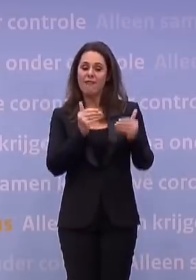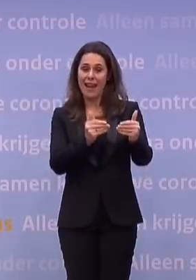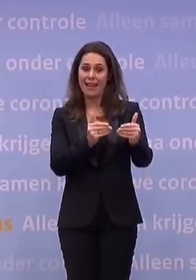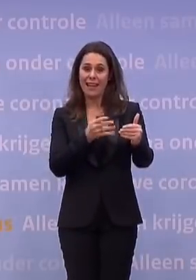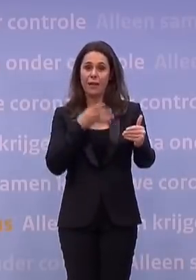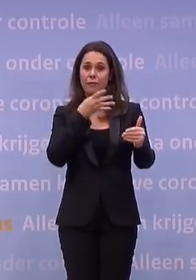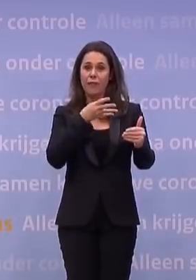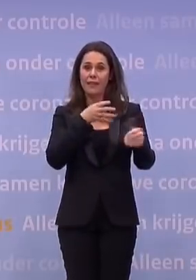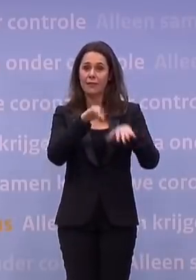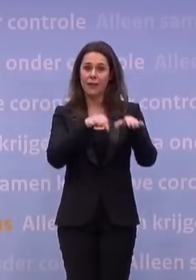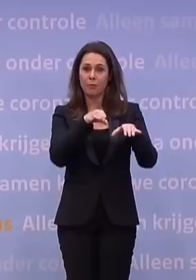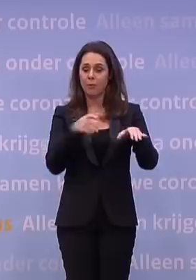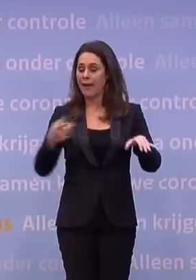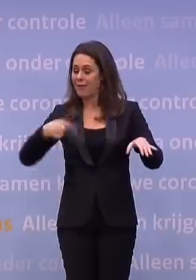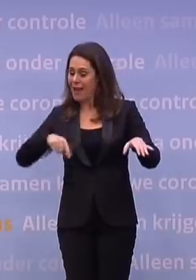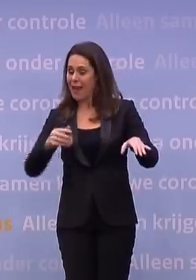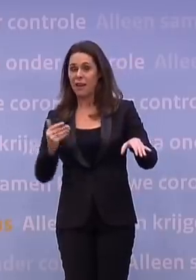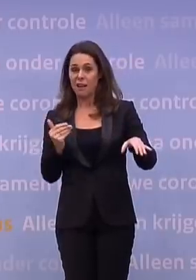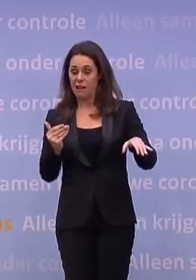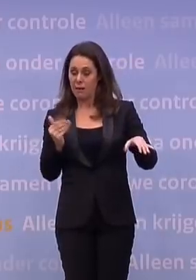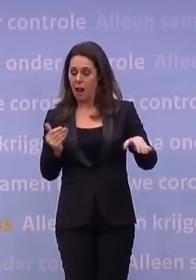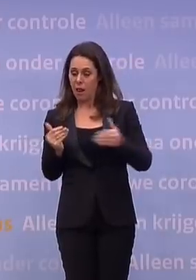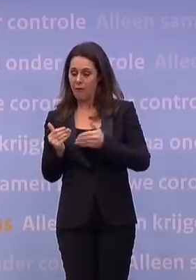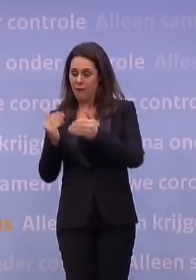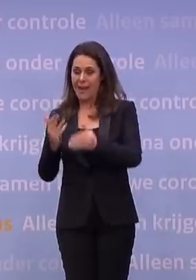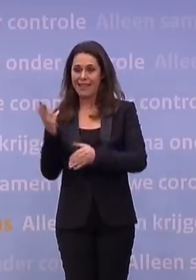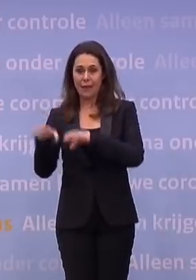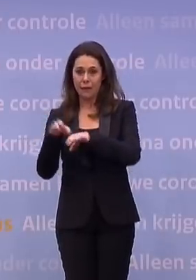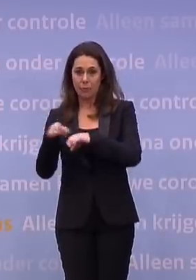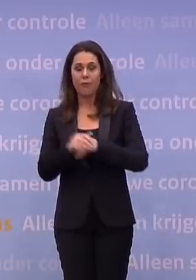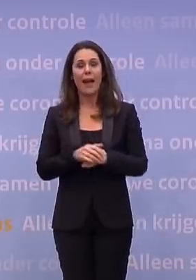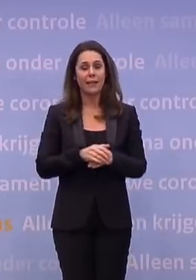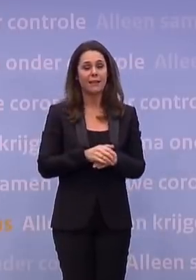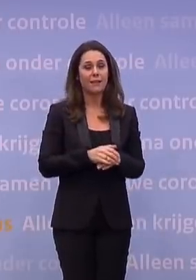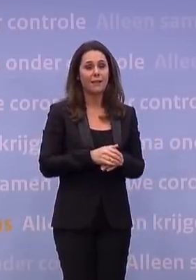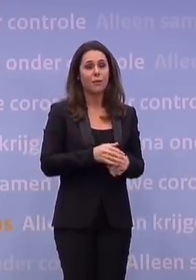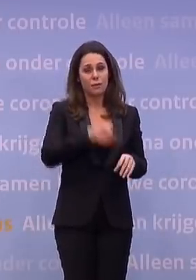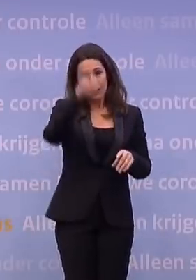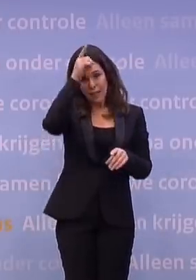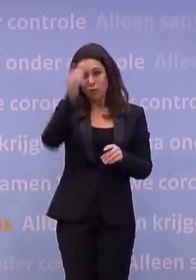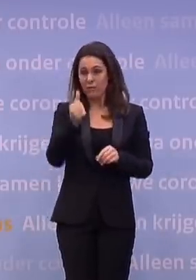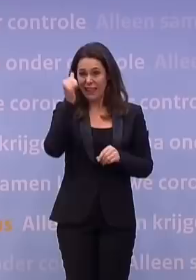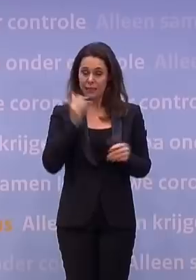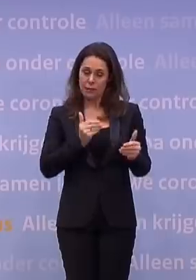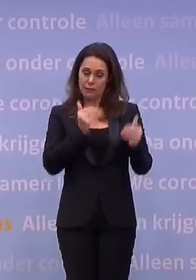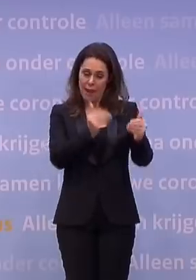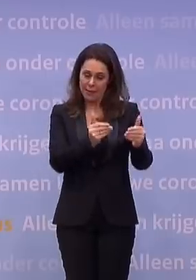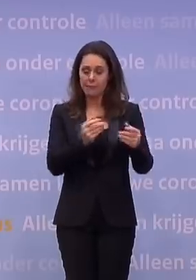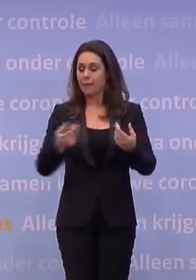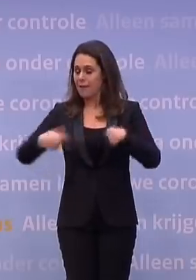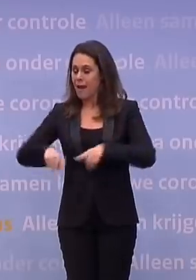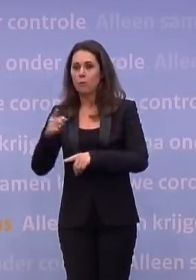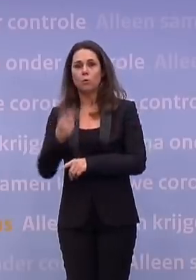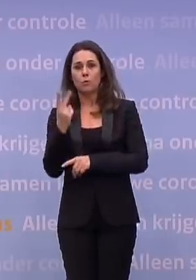eerder verlengd naar 9 februari. De Duitsers hebben gisteren een pakket wat afliep verlengd tot 14 februari. Wij zullen op 2 februari moeten